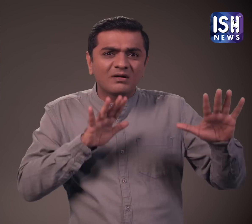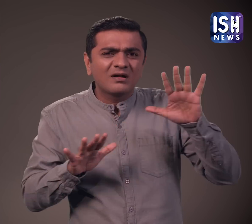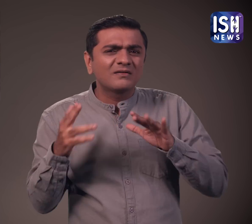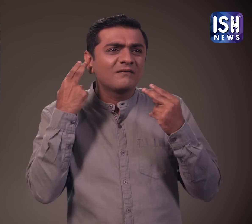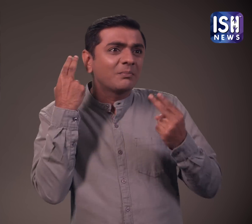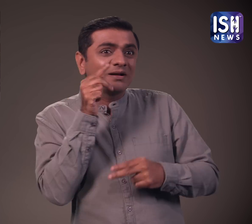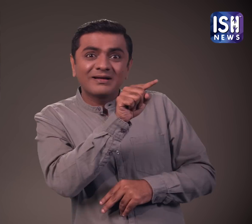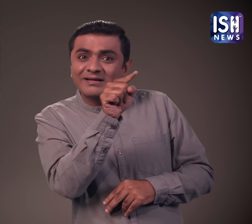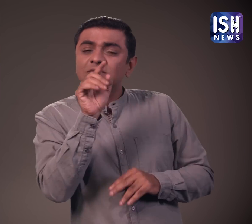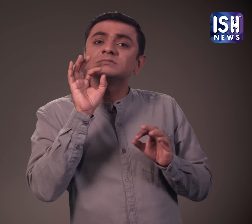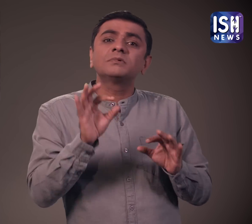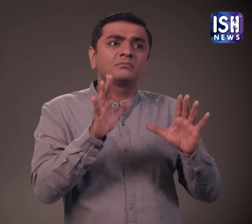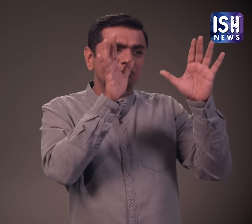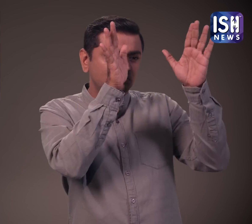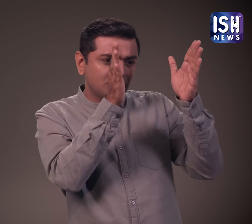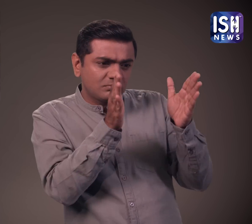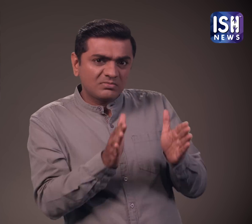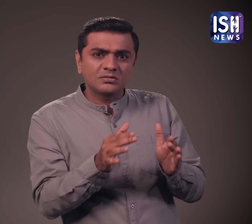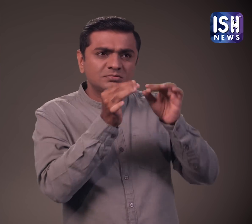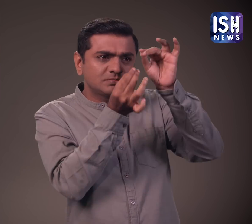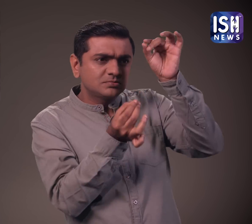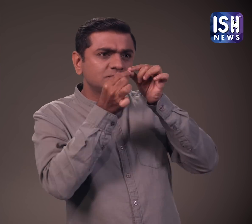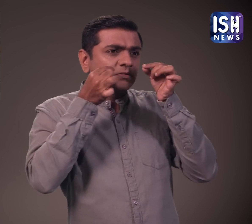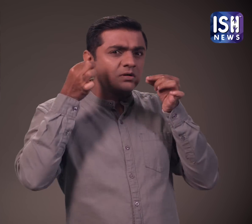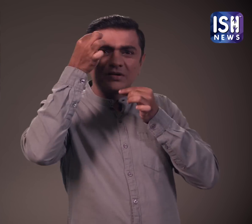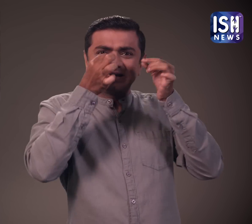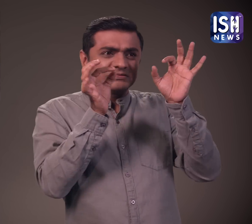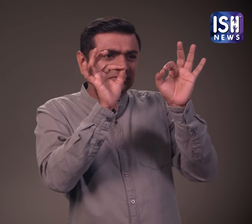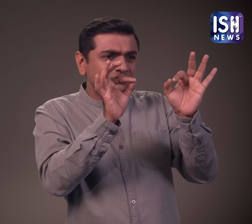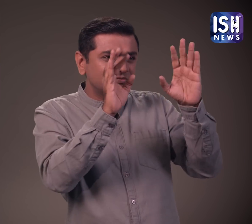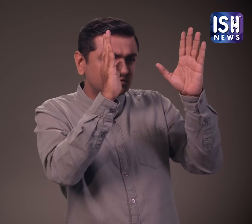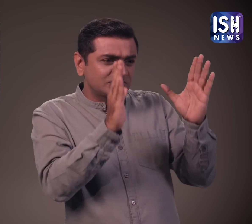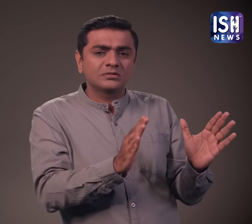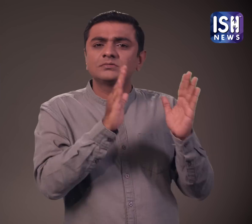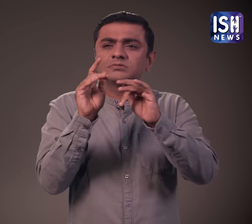ये सबी मोम की मूर्तिया है जो सतिक प्रतिकृती है